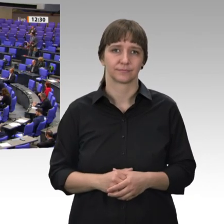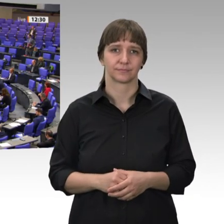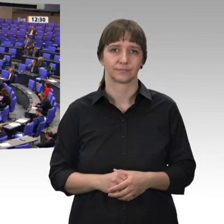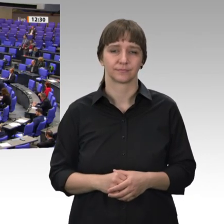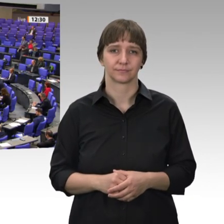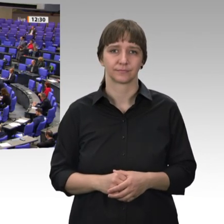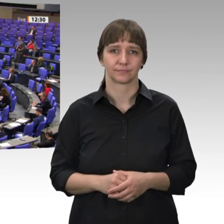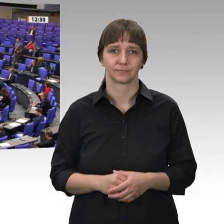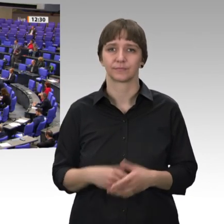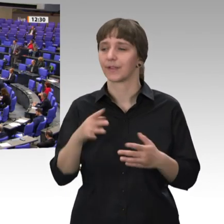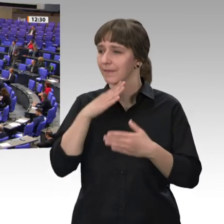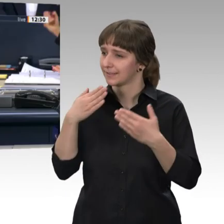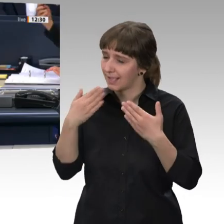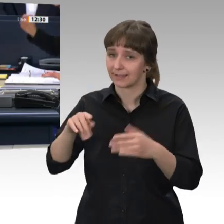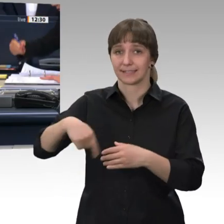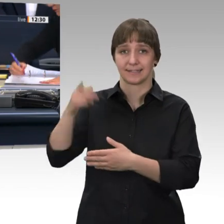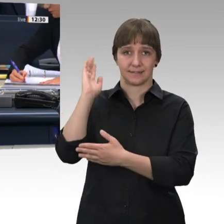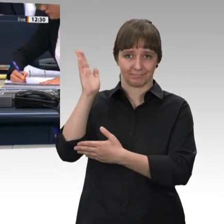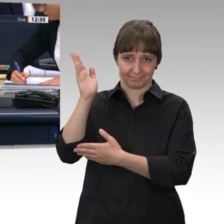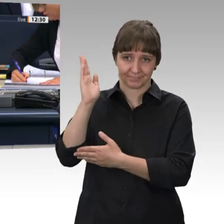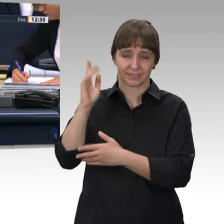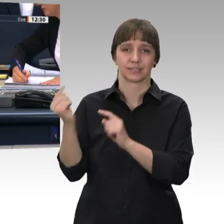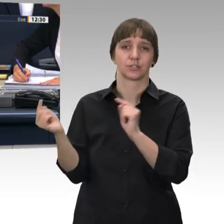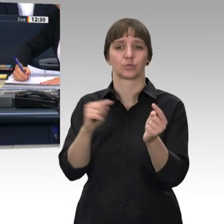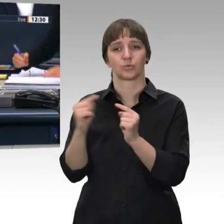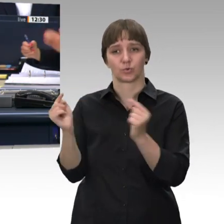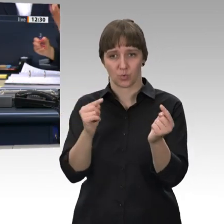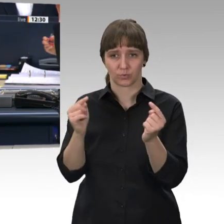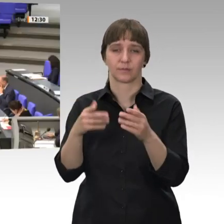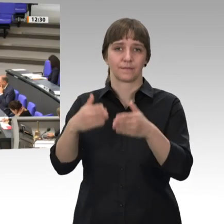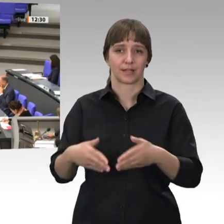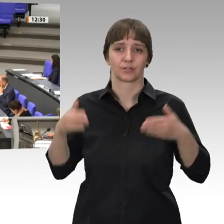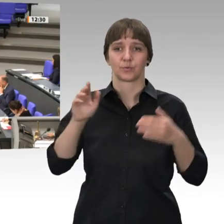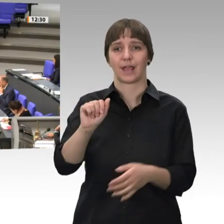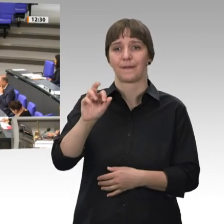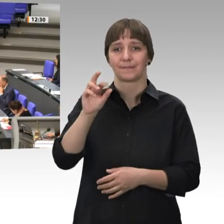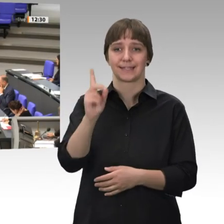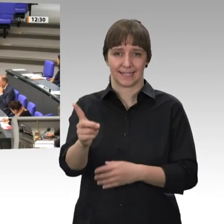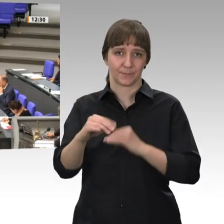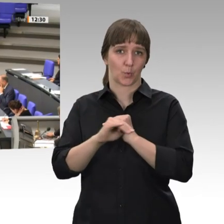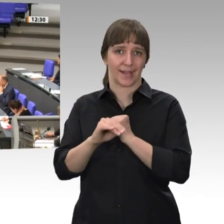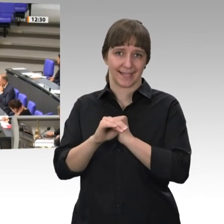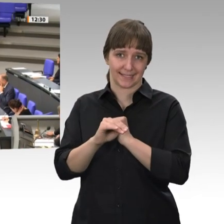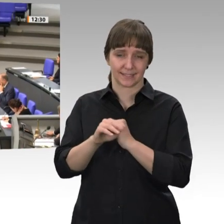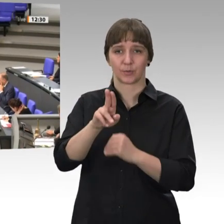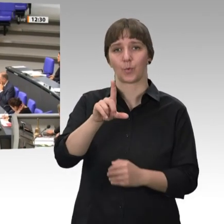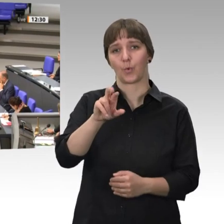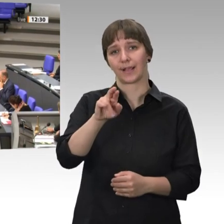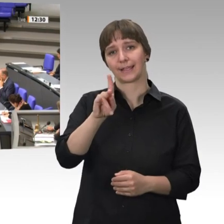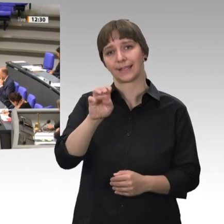Vielen Dank. Nächste Rednerin in der Debatte ist für die Fraktion der AfD die Kollegin Ulrike Schielke-Ziesing.